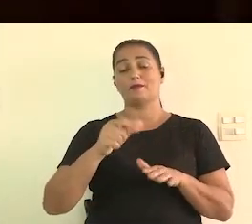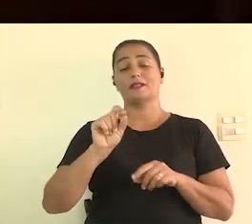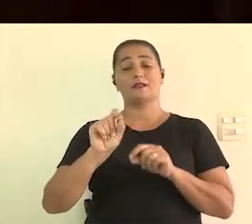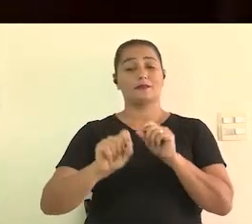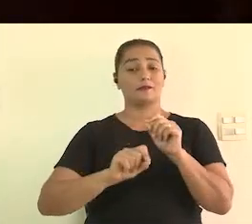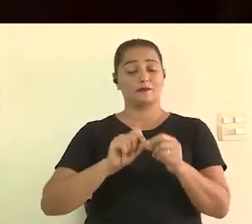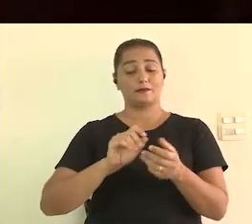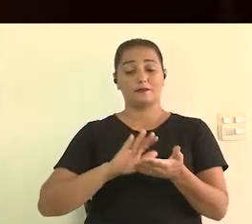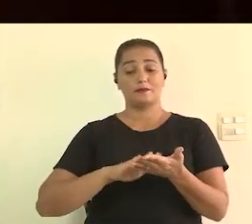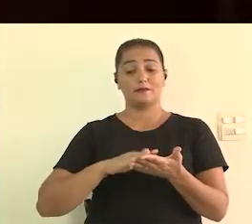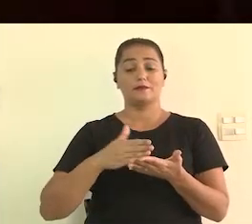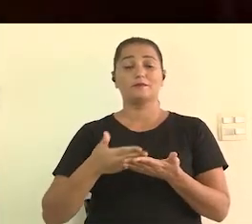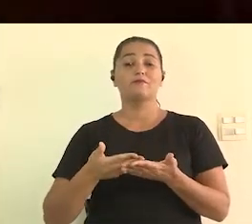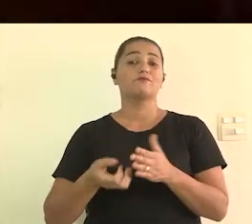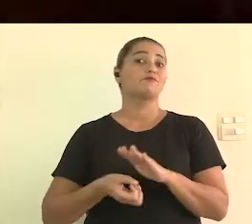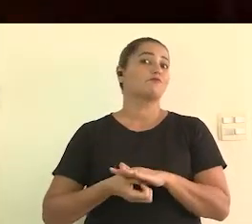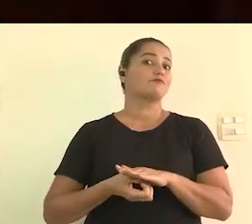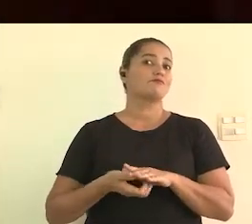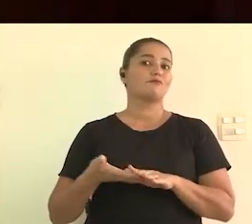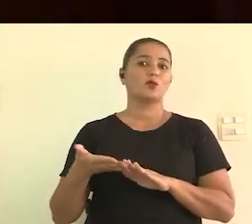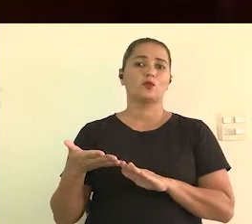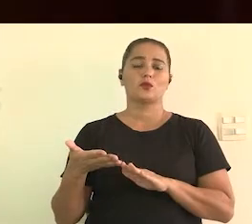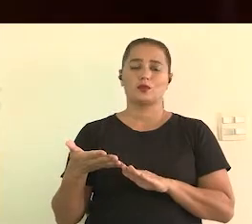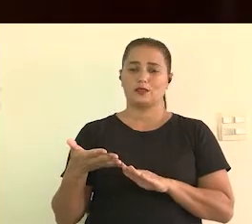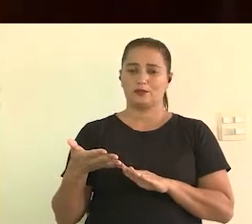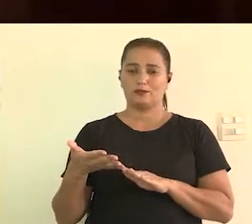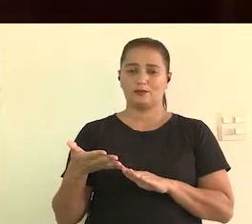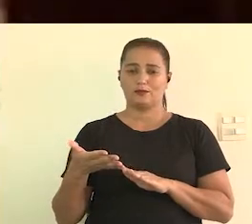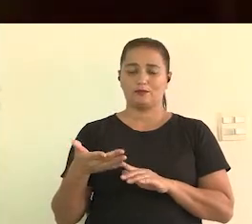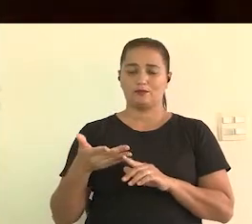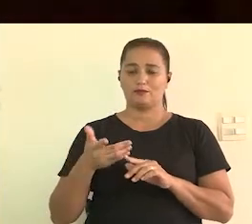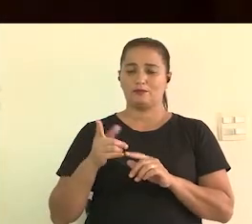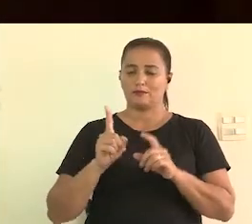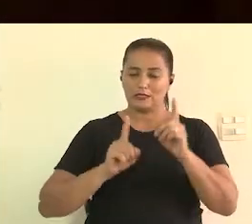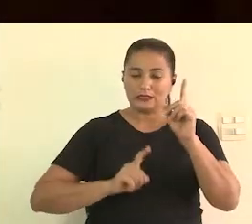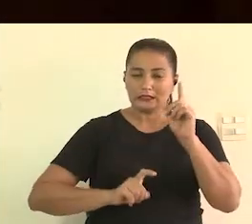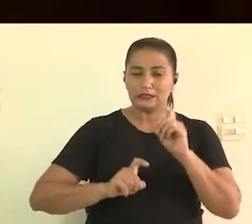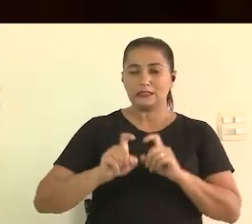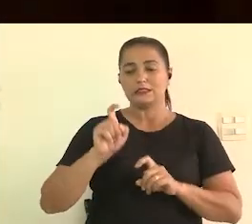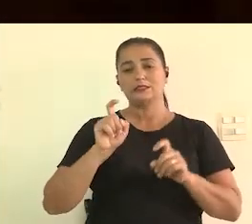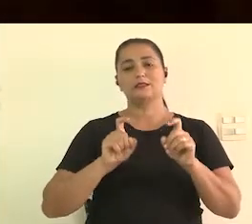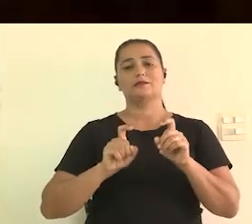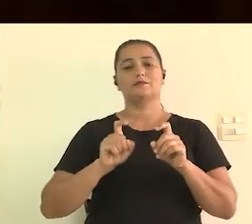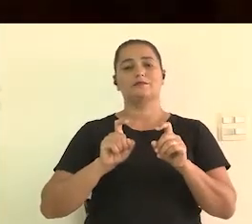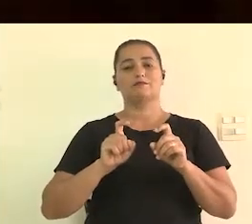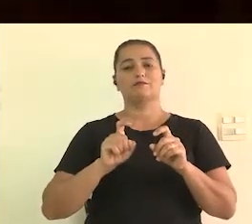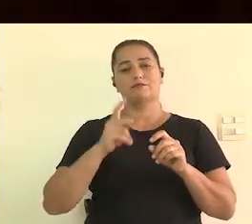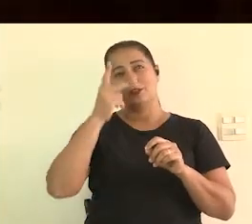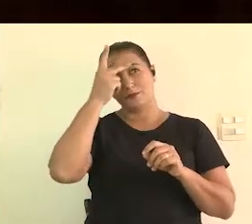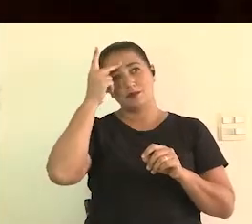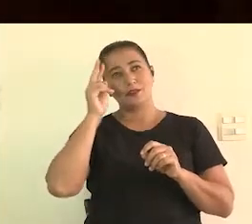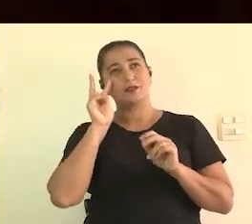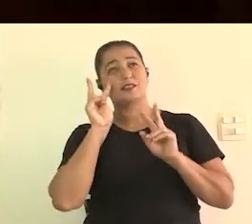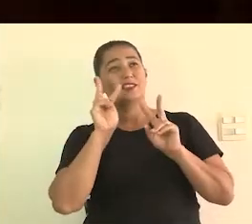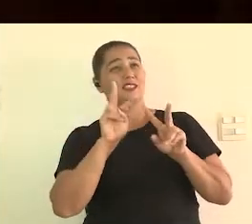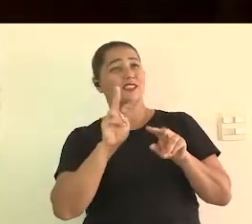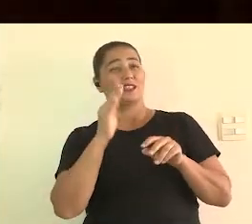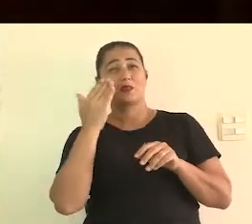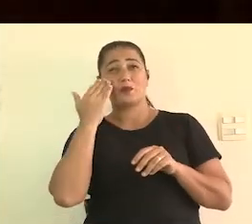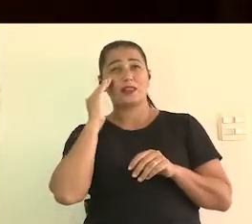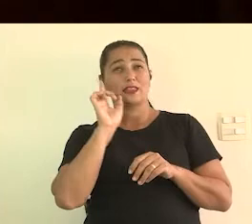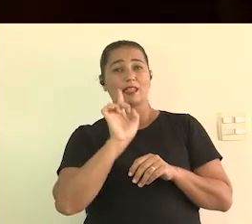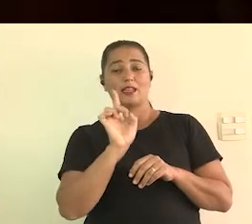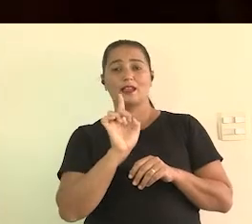intérpretes que muitas vezes se expressavam e as pessoas que enxergam e que não entendem